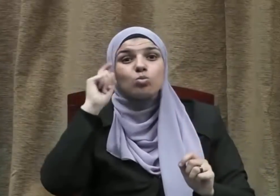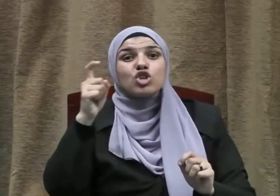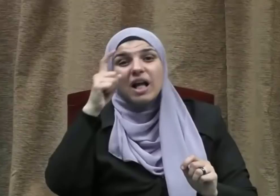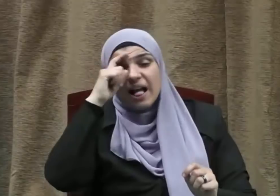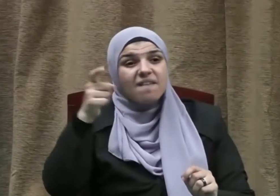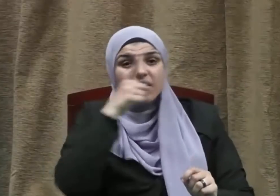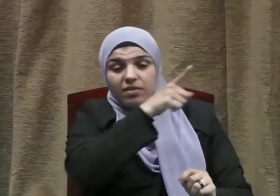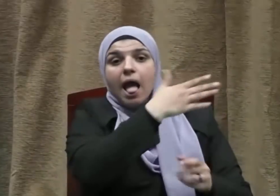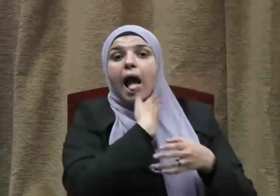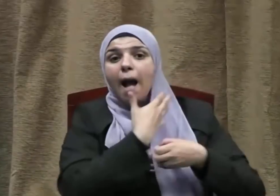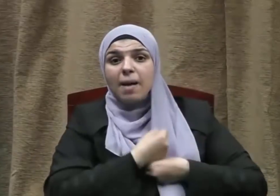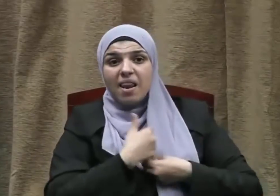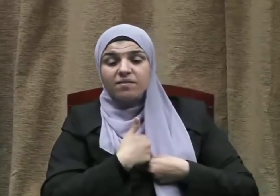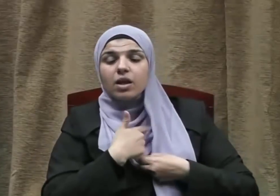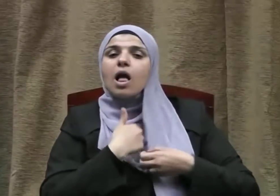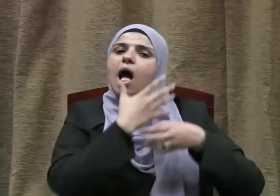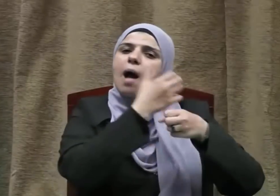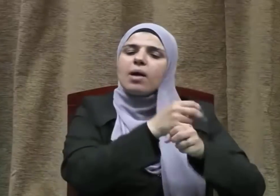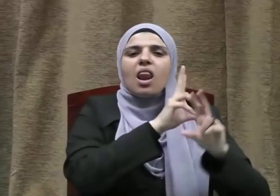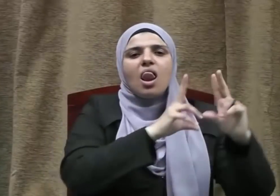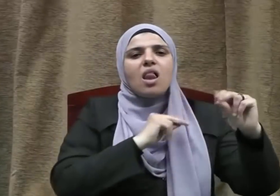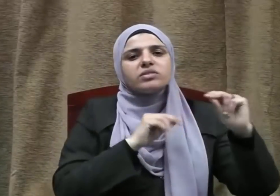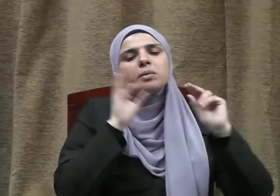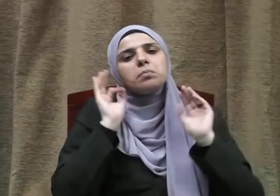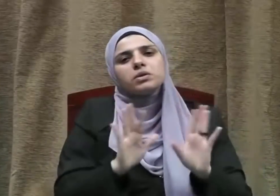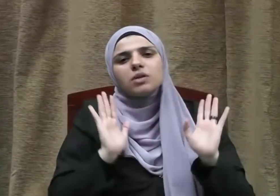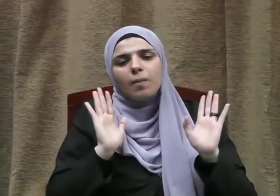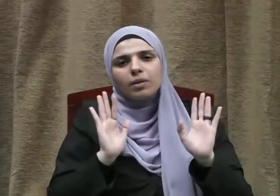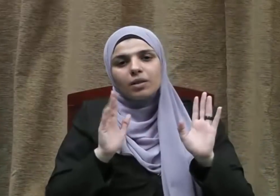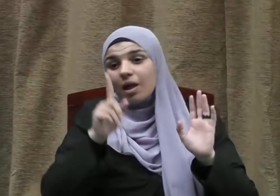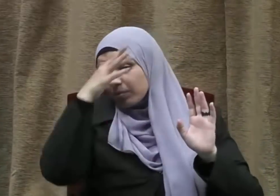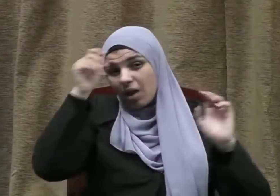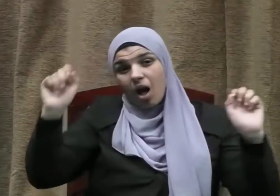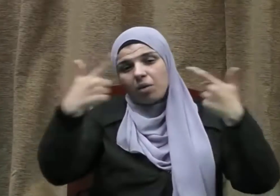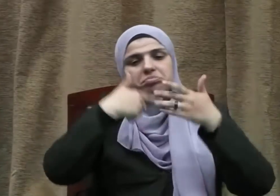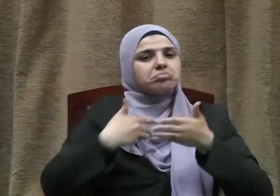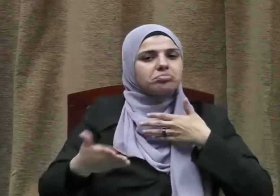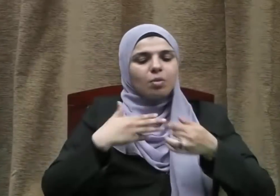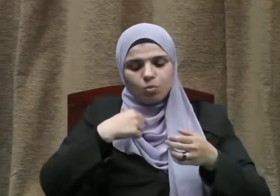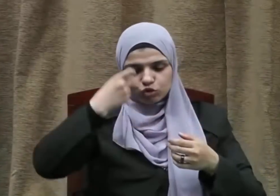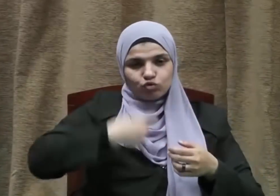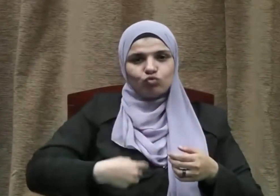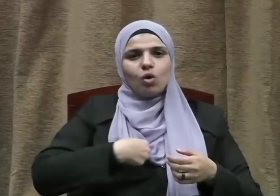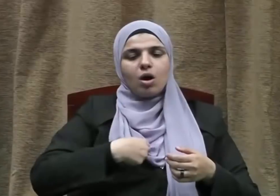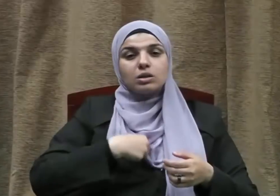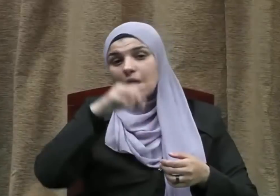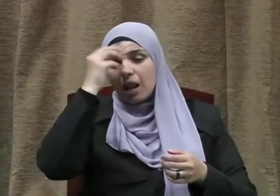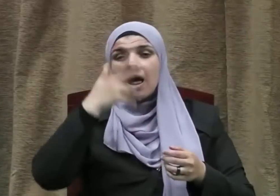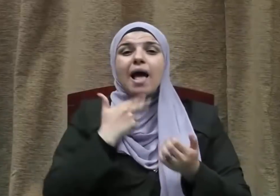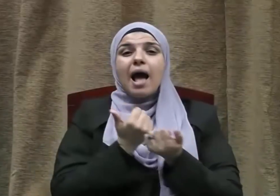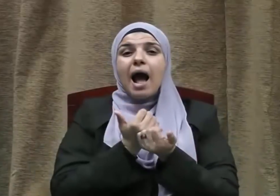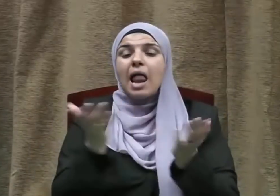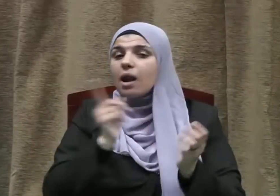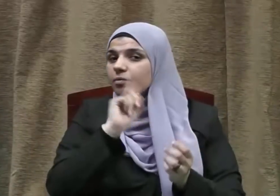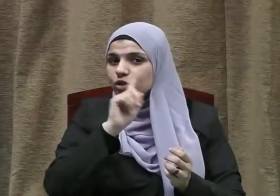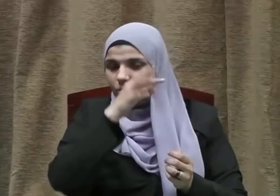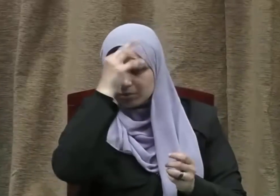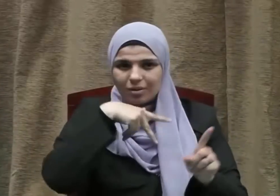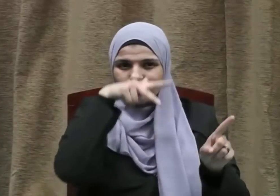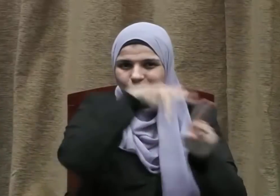منهم في أمان فهم منه في أمان مثله ولأنه لا يحل له في